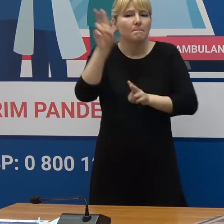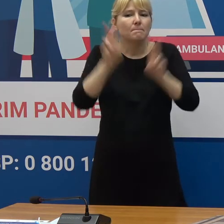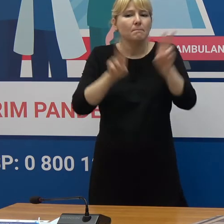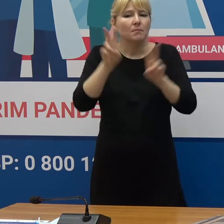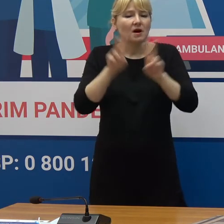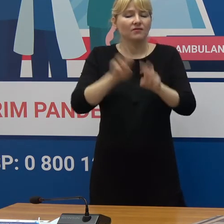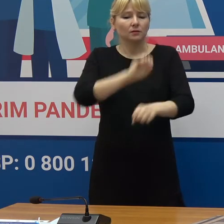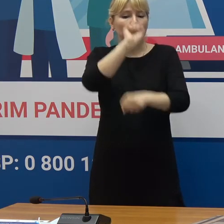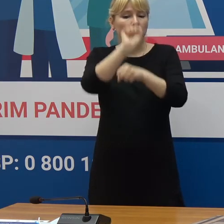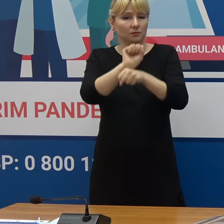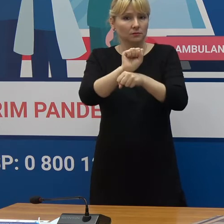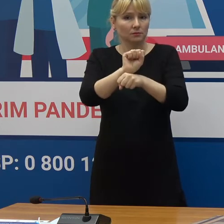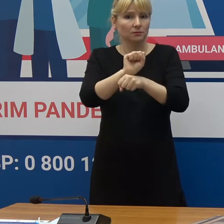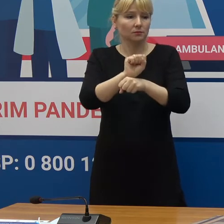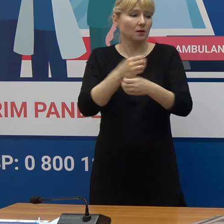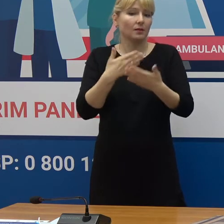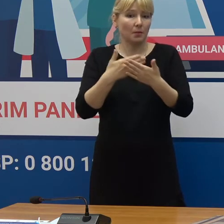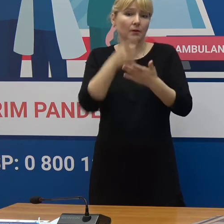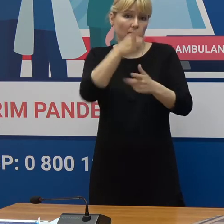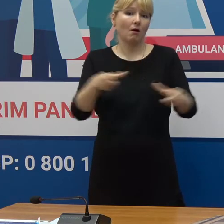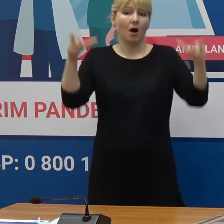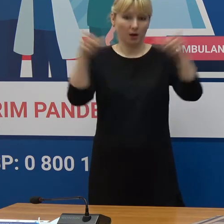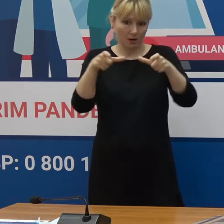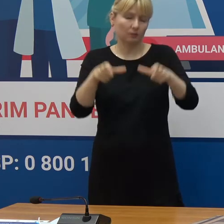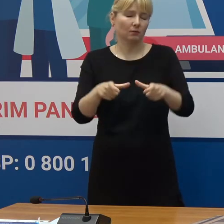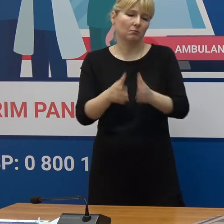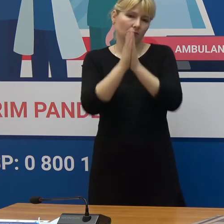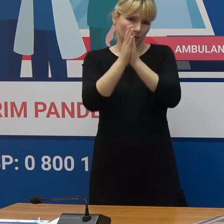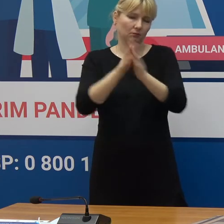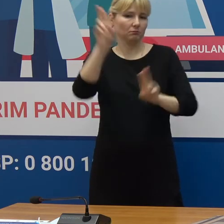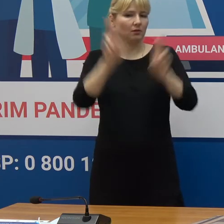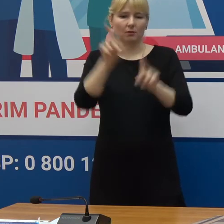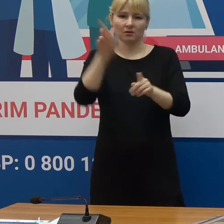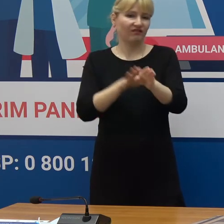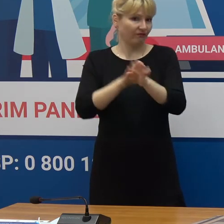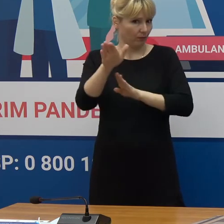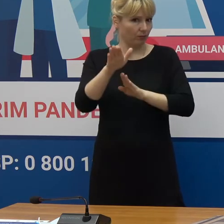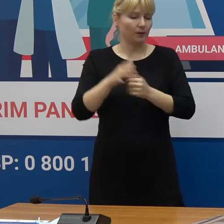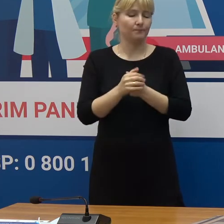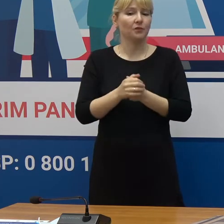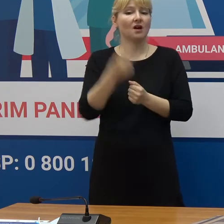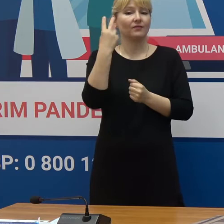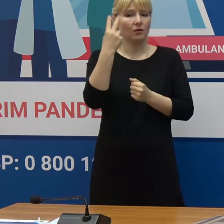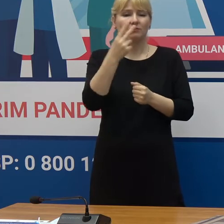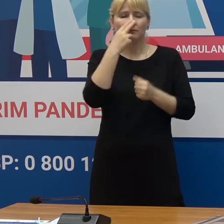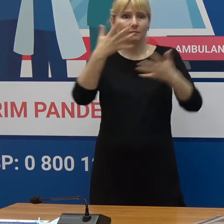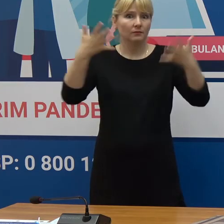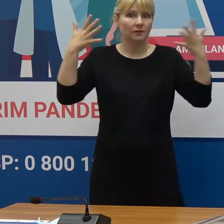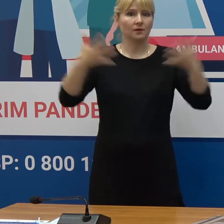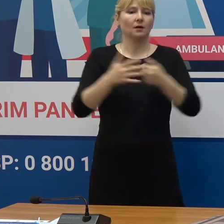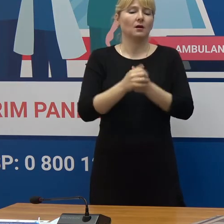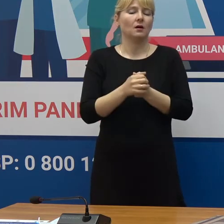blocare în țară și dacă este spus carantină Atunci într-adevăr se respectă această carantină 2. Transparență